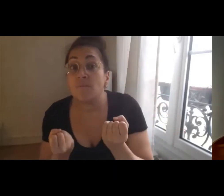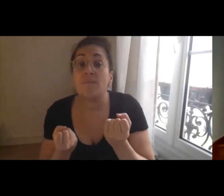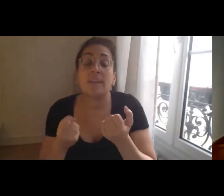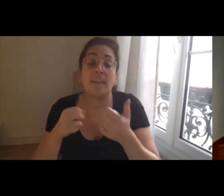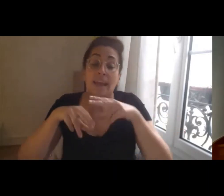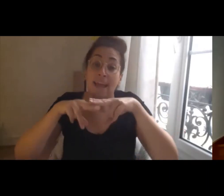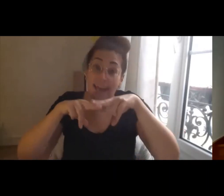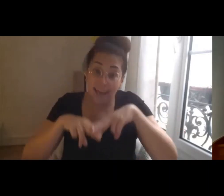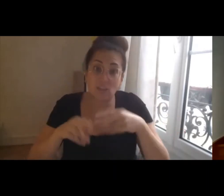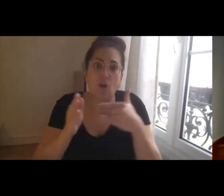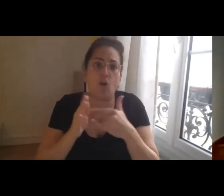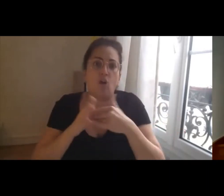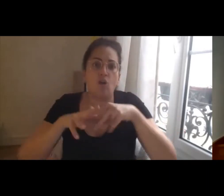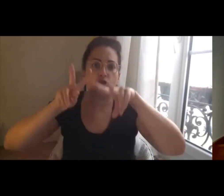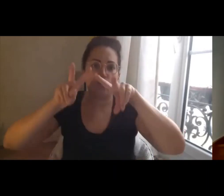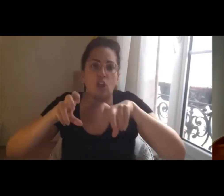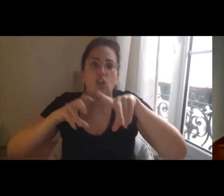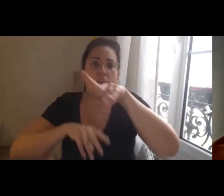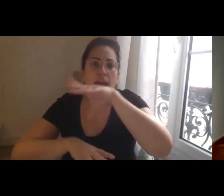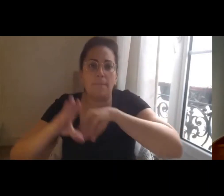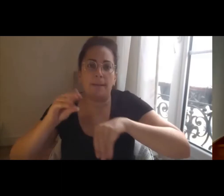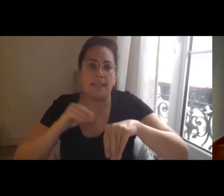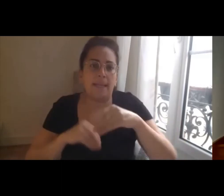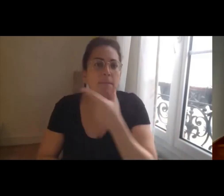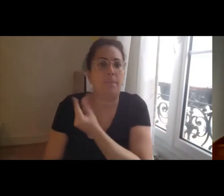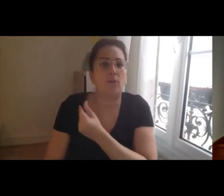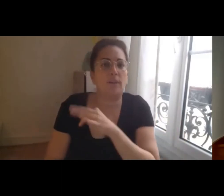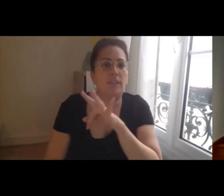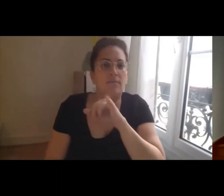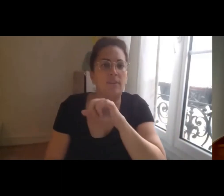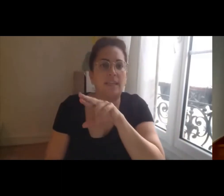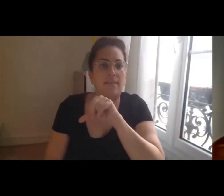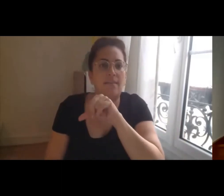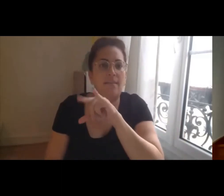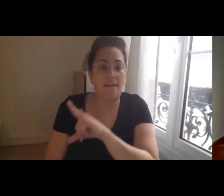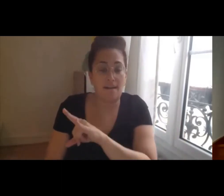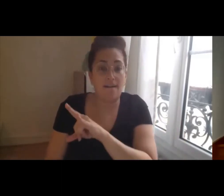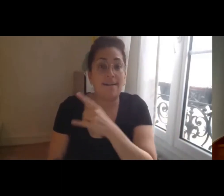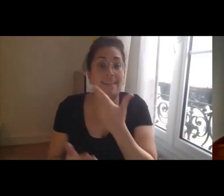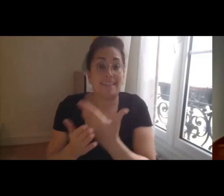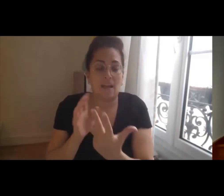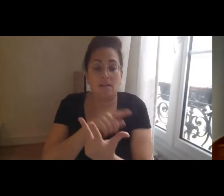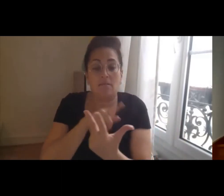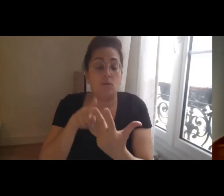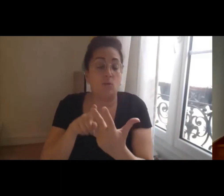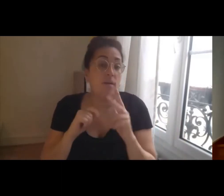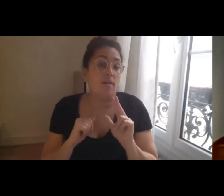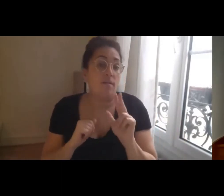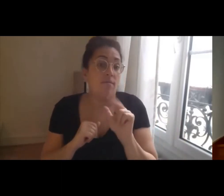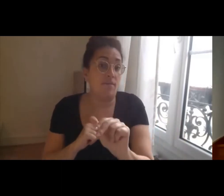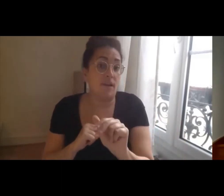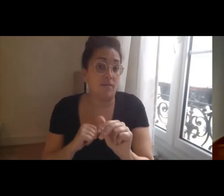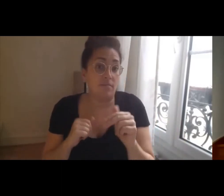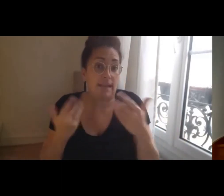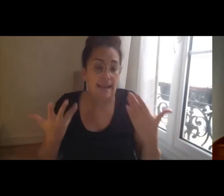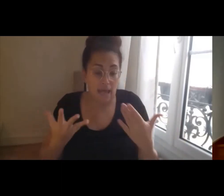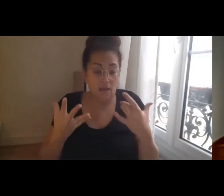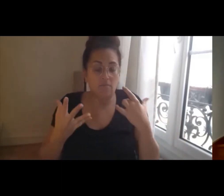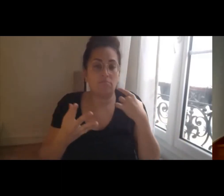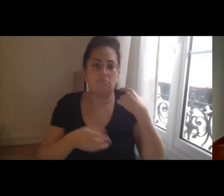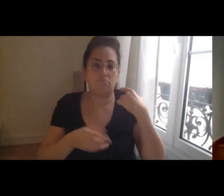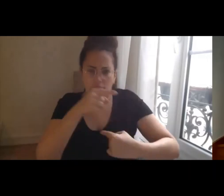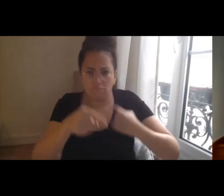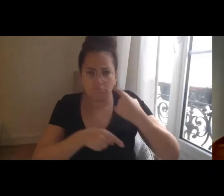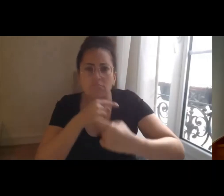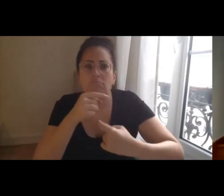appliquée sur ce même thème de la sécurisation des parcours et des transitions professionnelles. Nous sommes en train de réfléchir sur